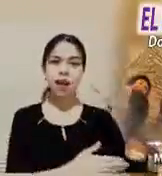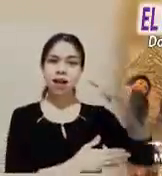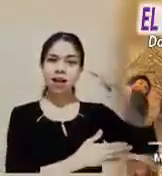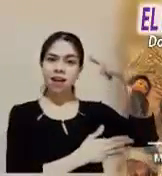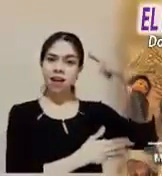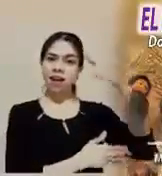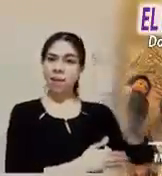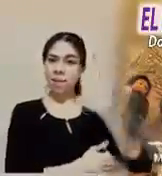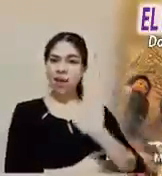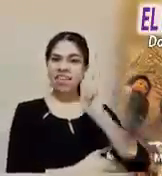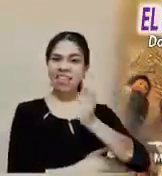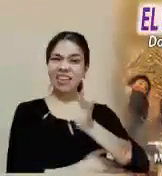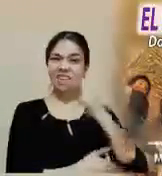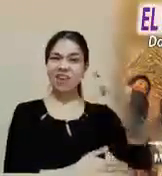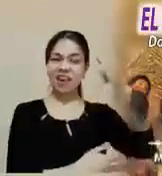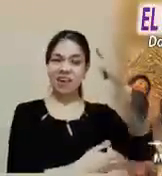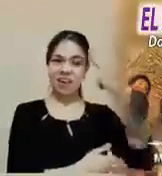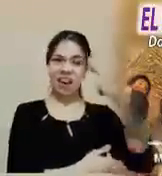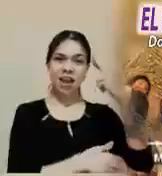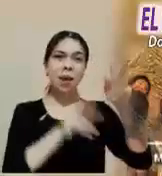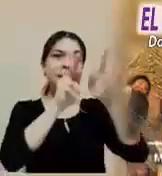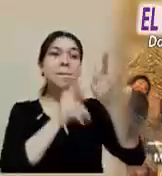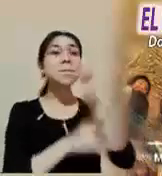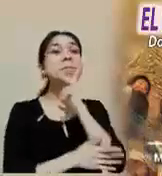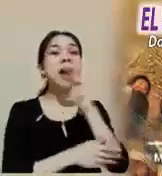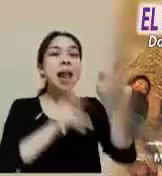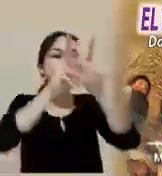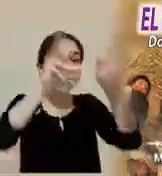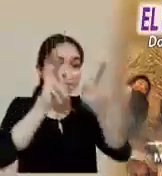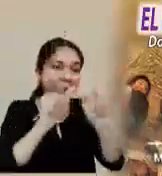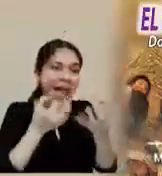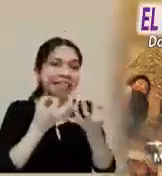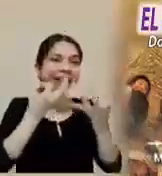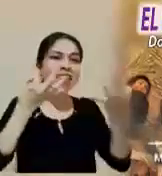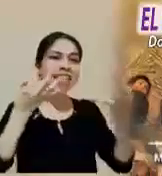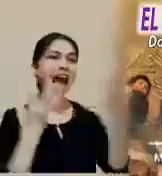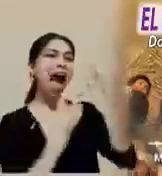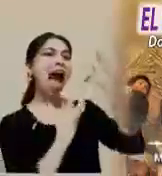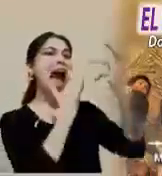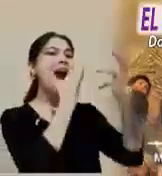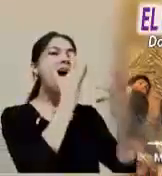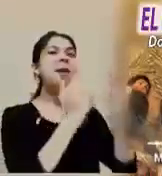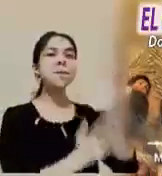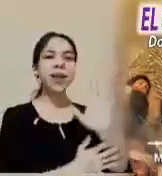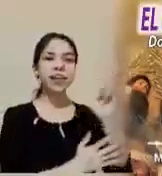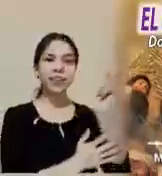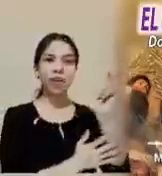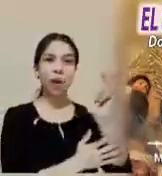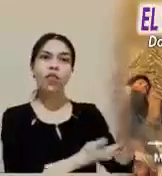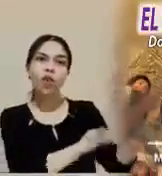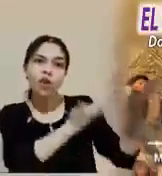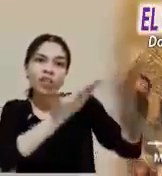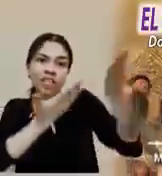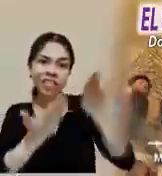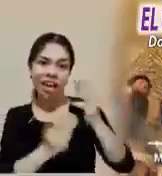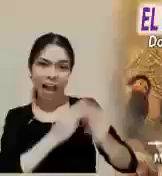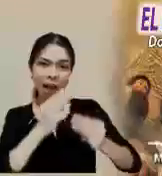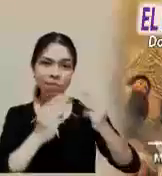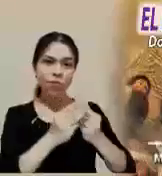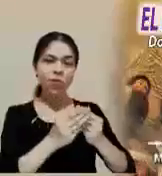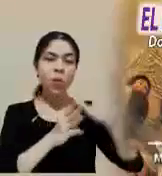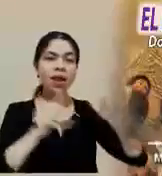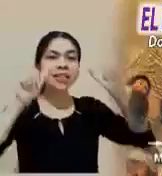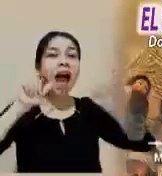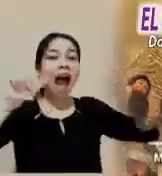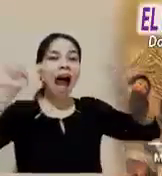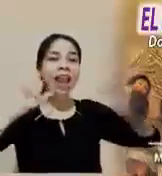y gloria en las alturas, retoman el anuncio de los ángeles cuando llegaba el Salvador a la tierra. Todo